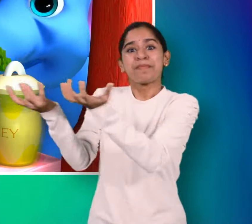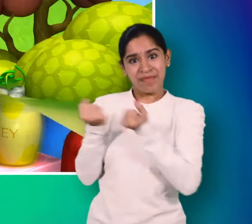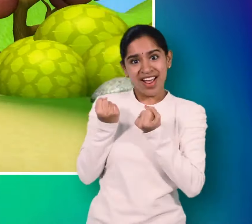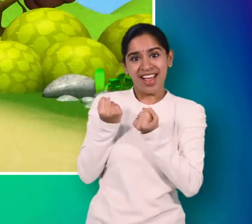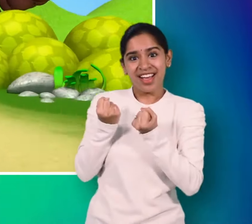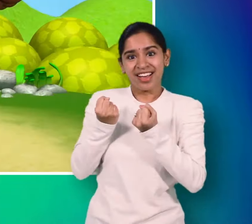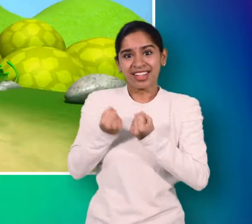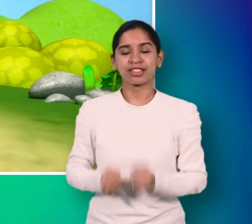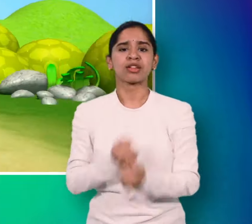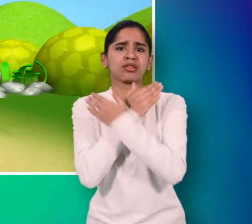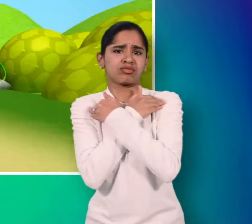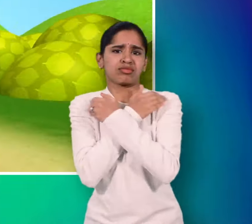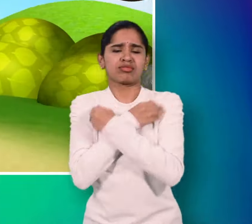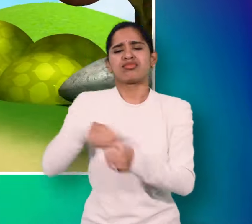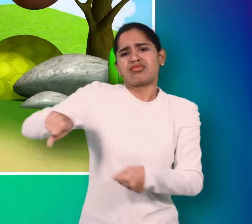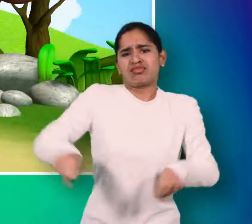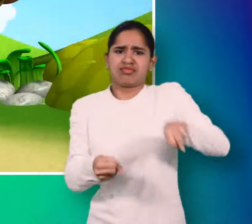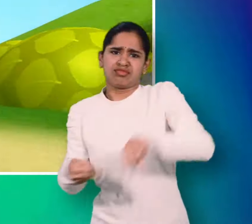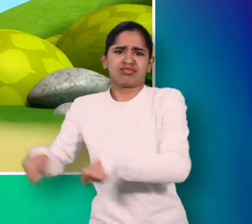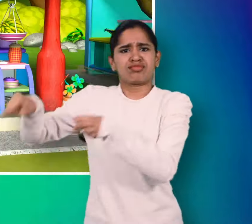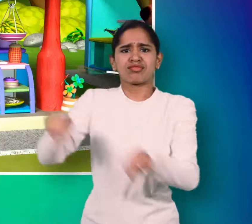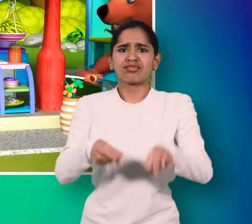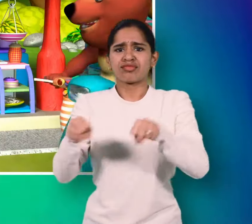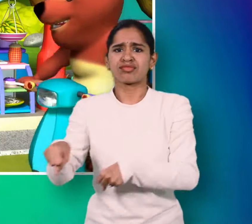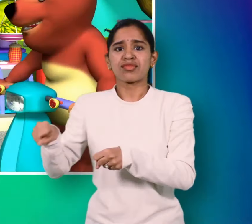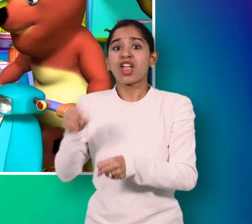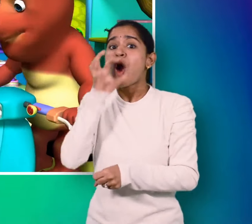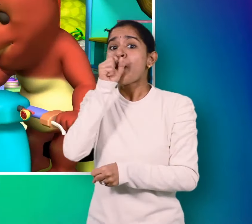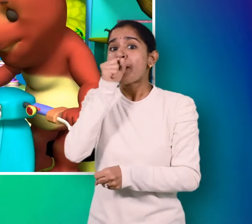हालो आये स्कूंटर लेकर, शहर